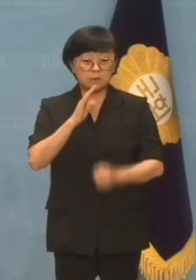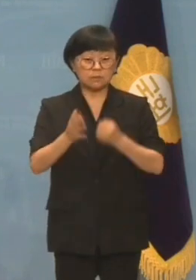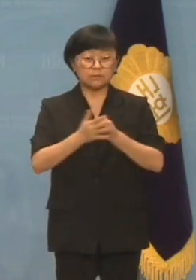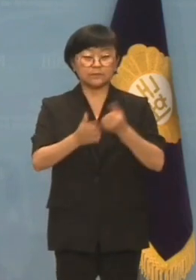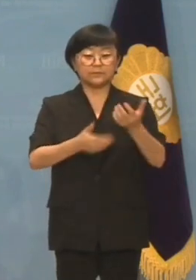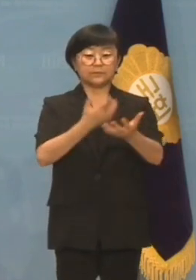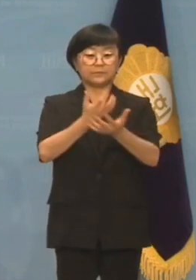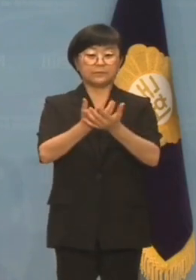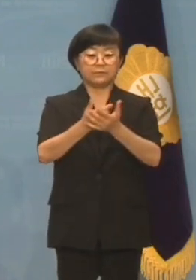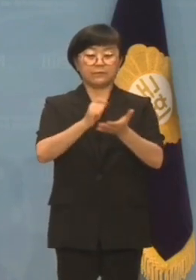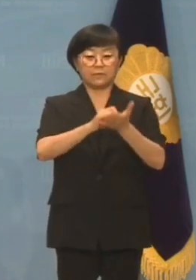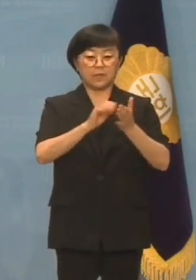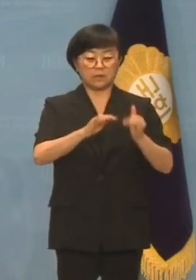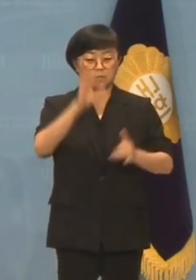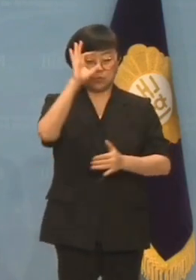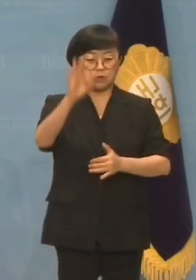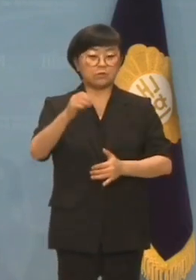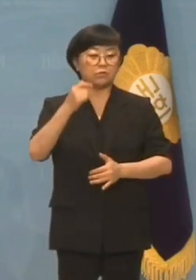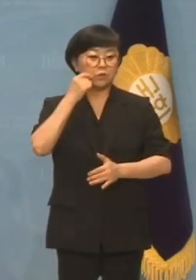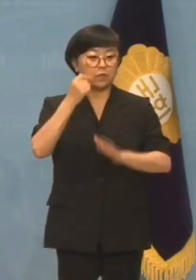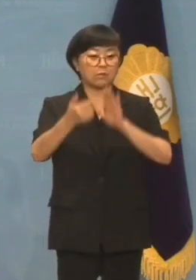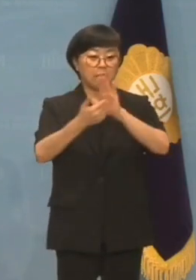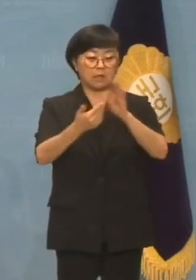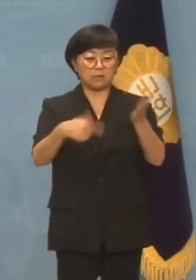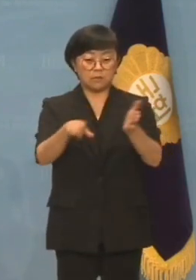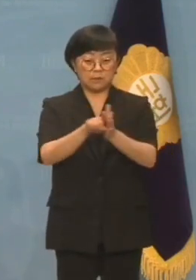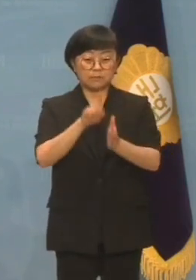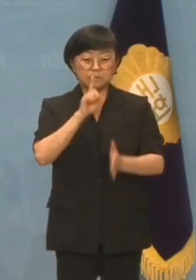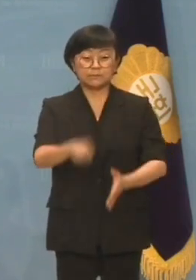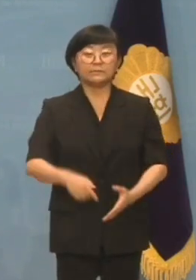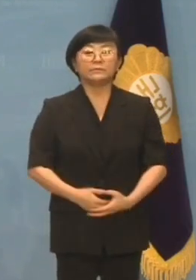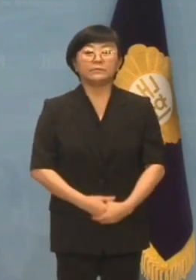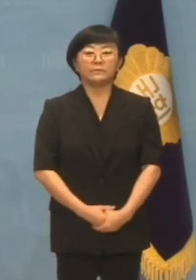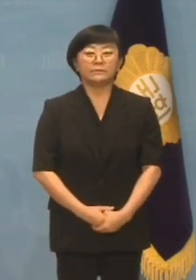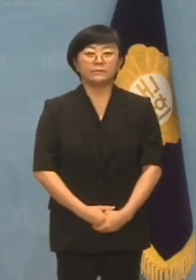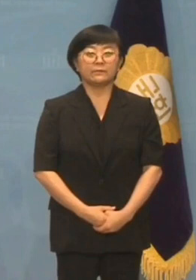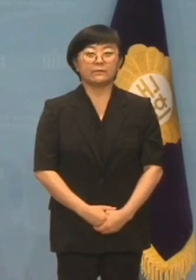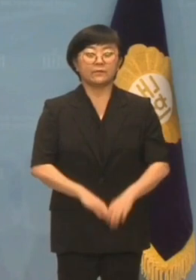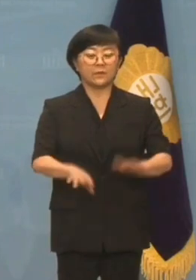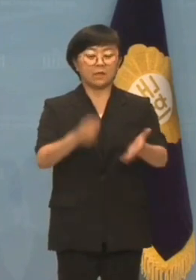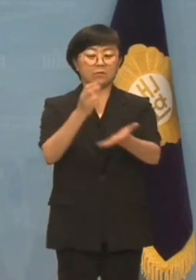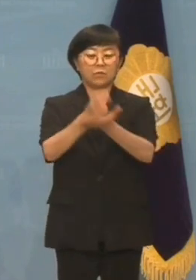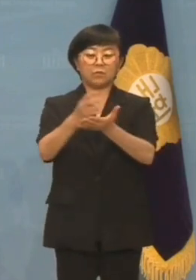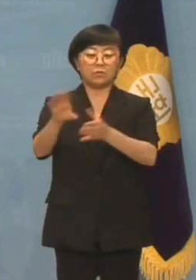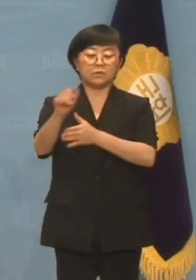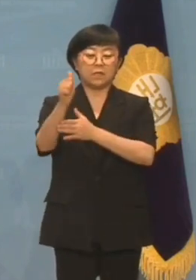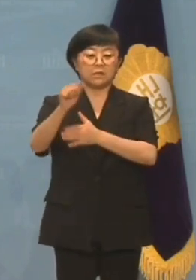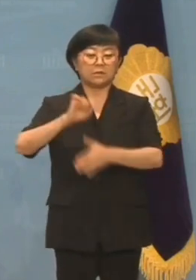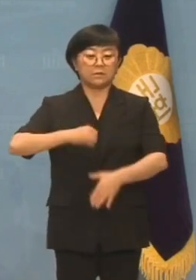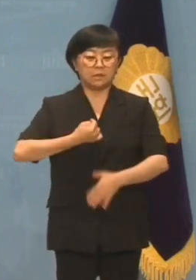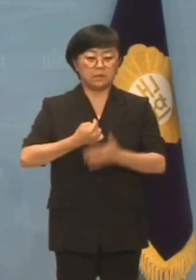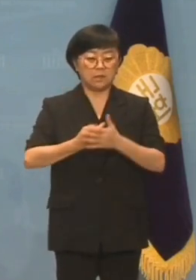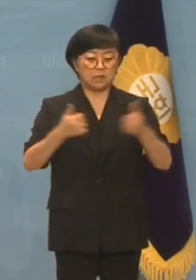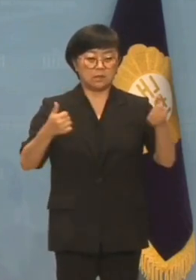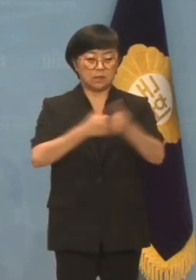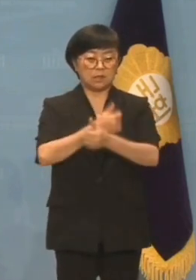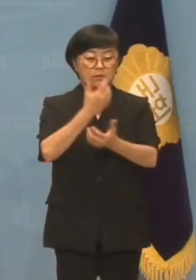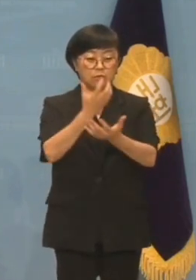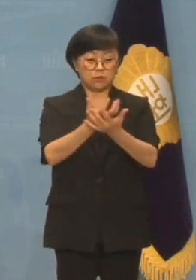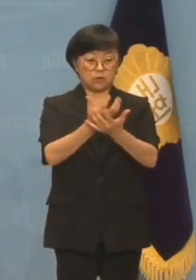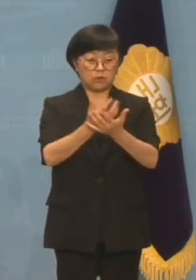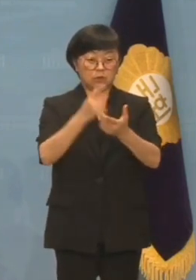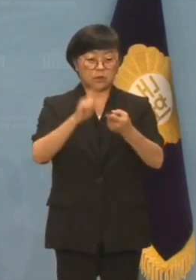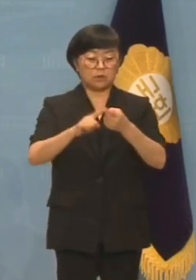인사청문회 자료를 기자들이 보지 못하게 막으려는 것입니까? 현직 법무부 장관이 자신의 인사청문